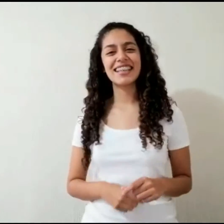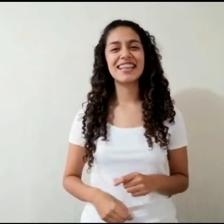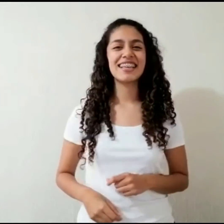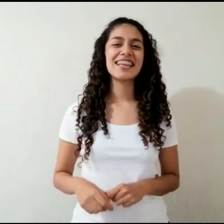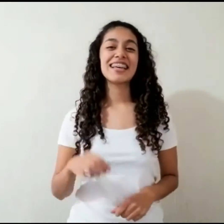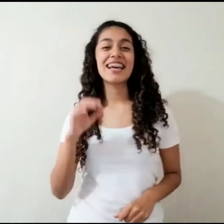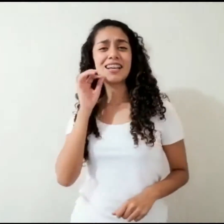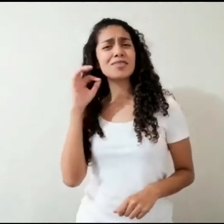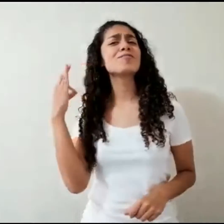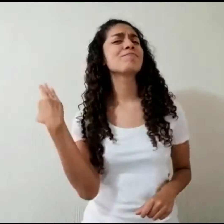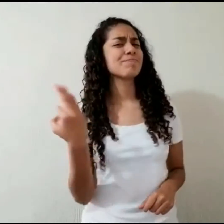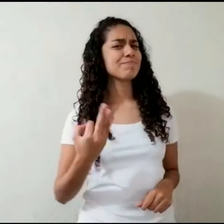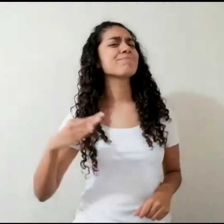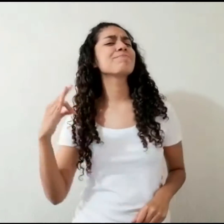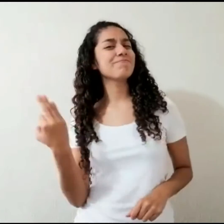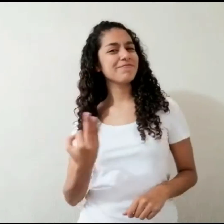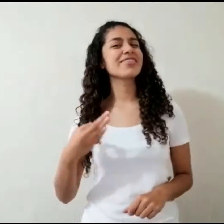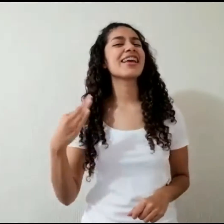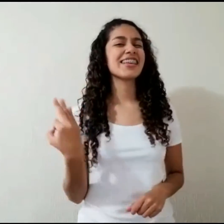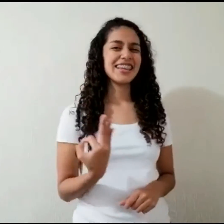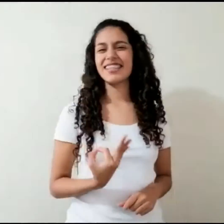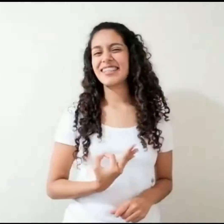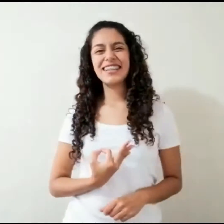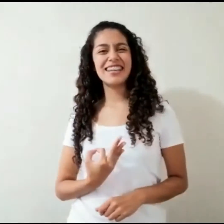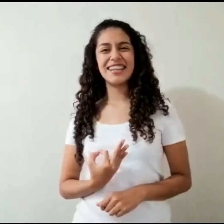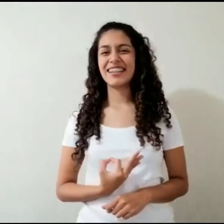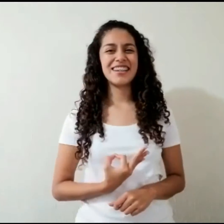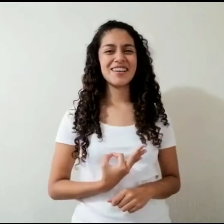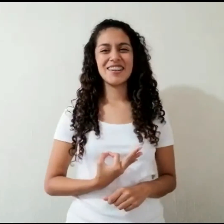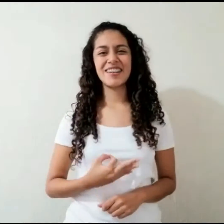Ala, ala que chilero